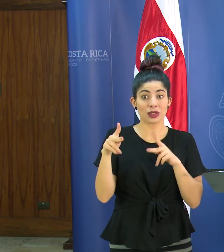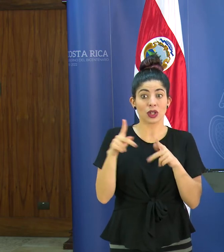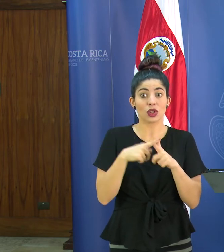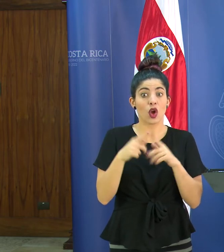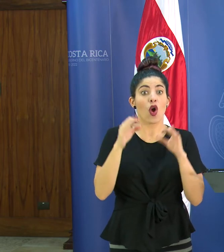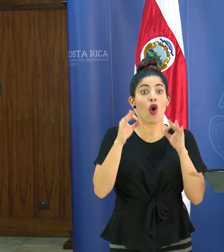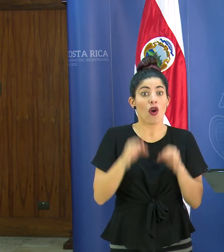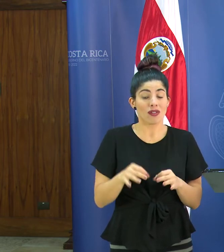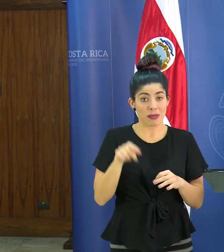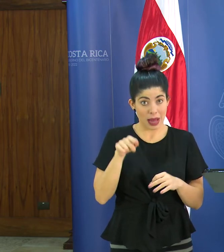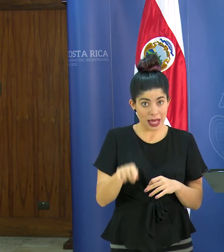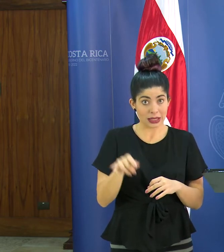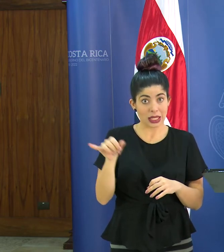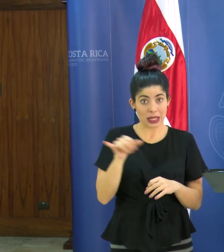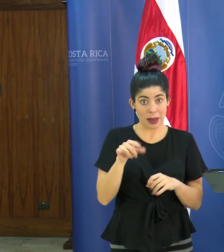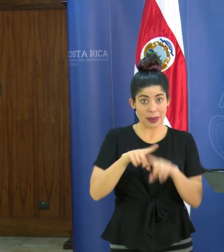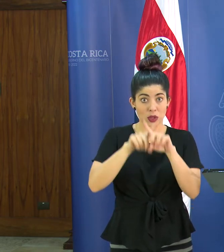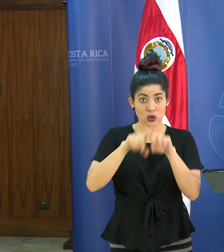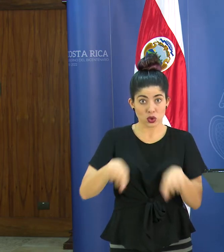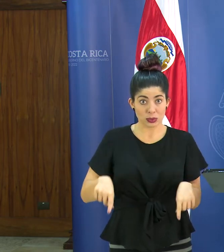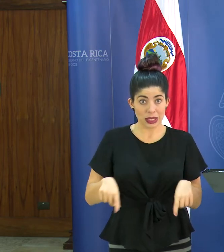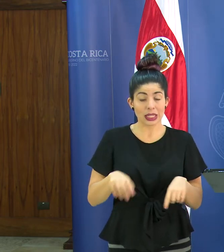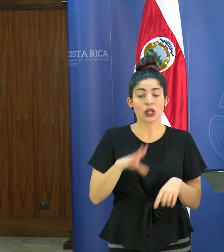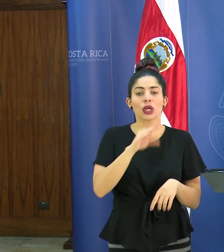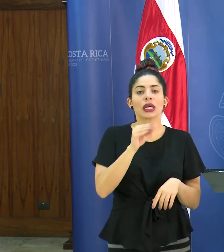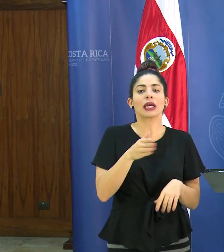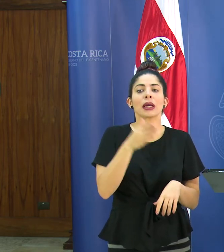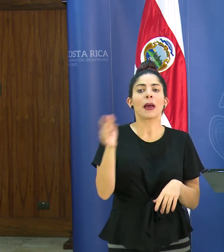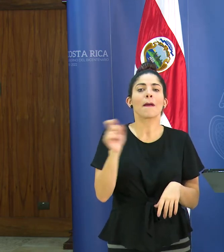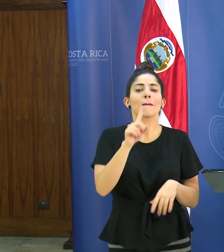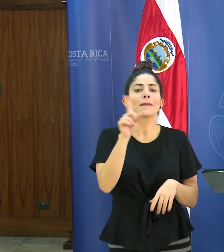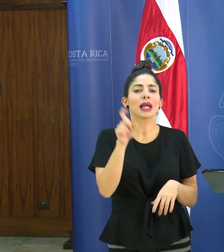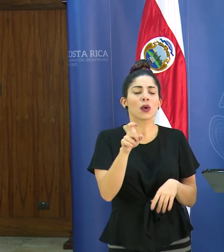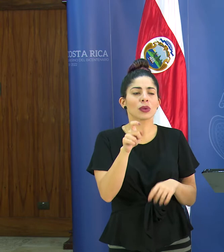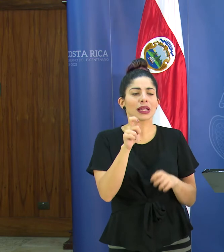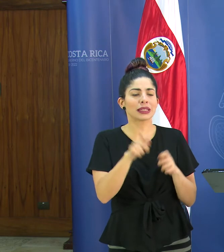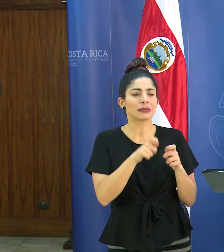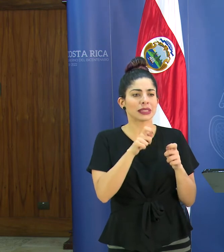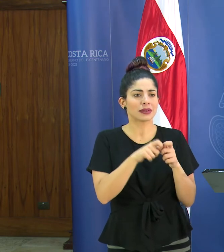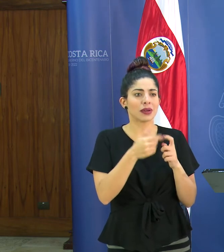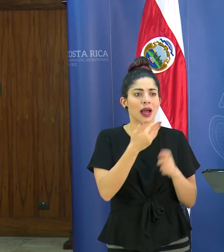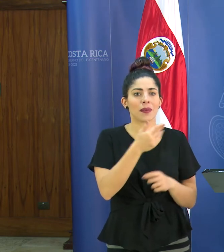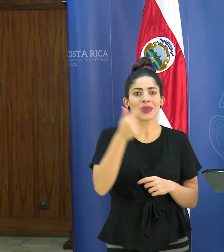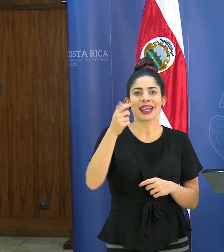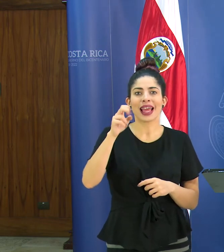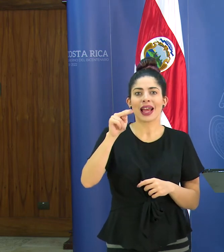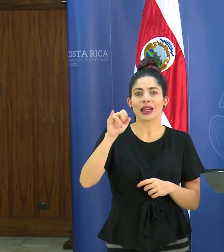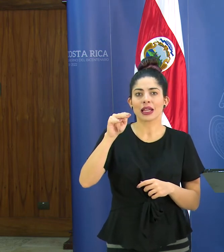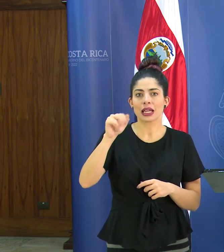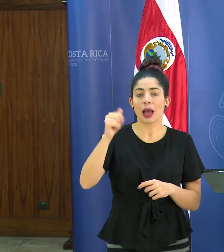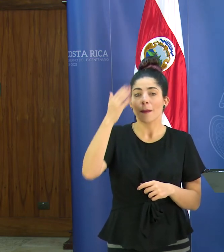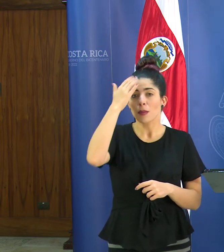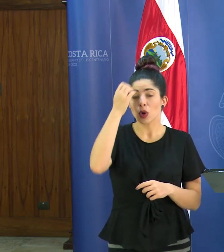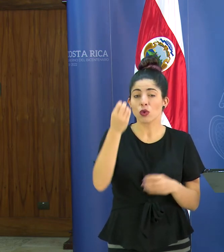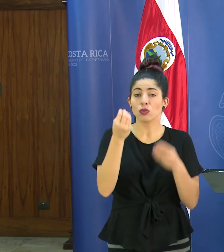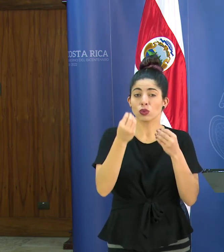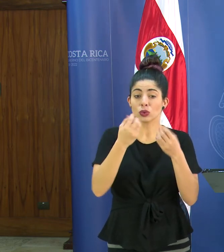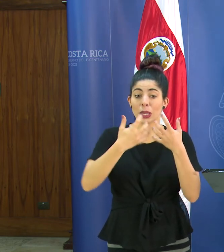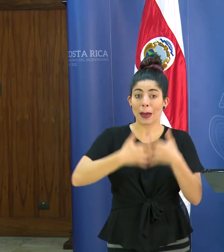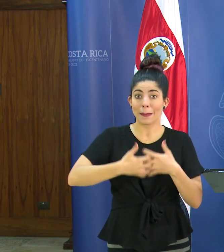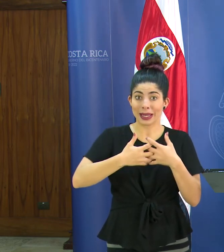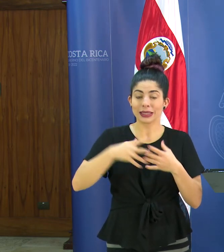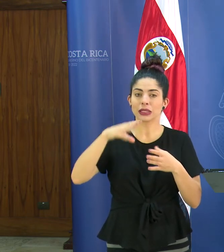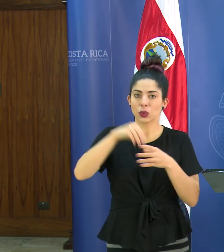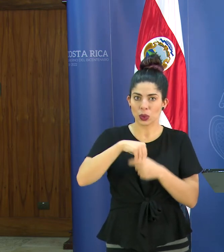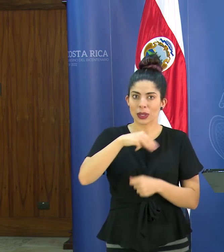puede confirmar si eso también está suspendido y yo tengo una pregunta específica doña Janina por lo siguiente hay muchas empresas incluidos